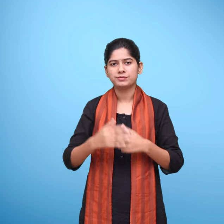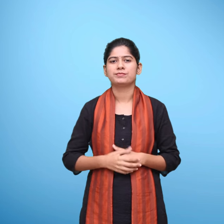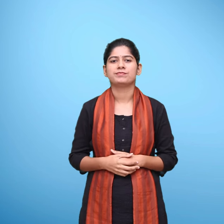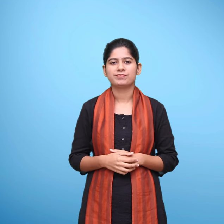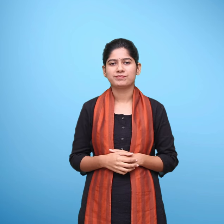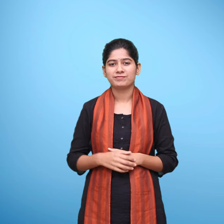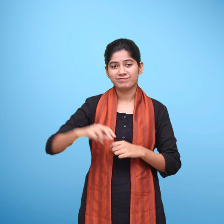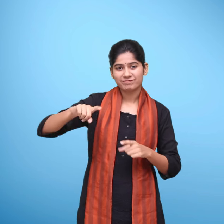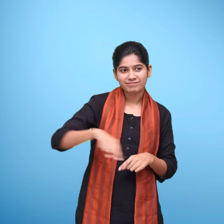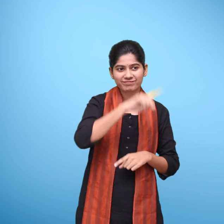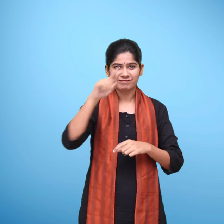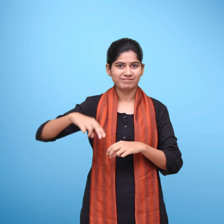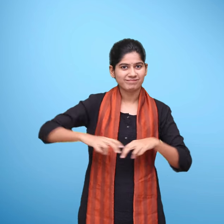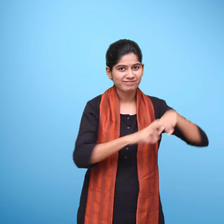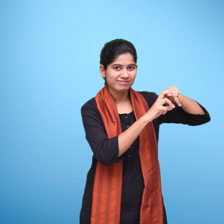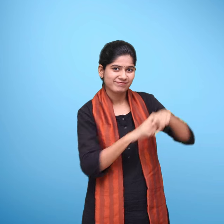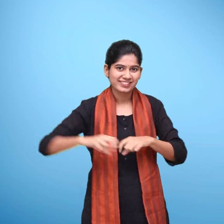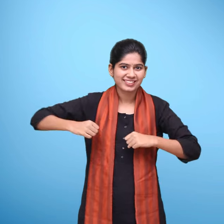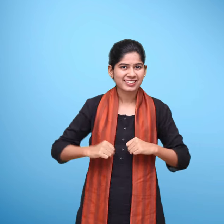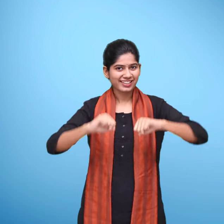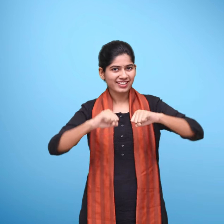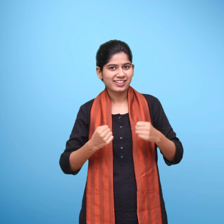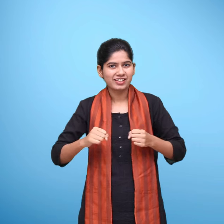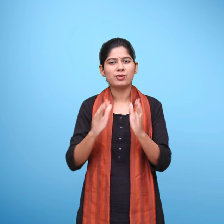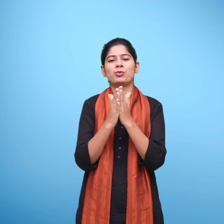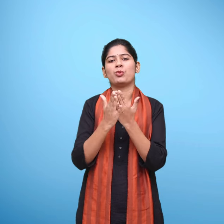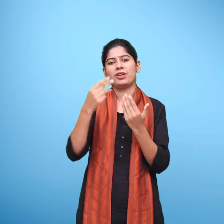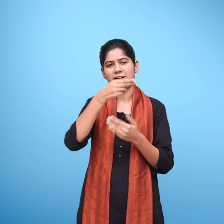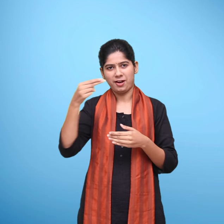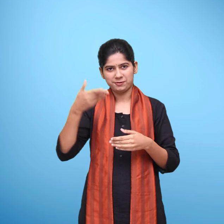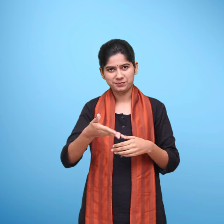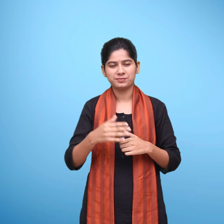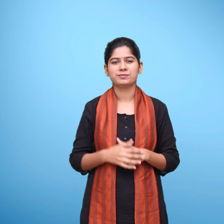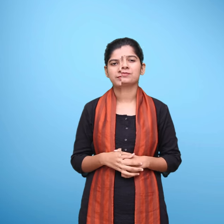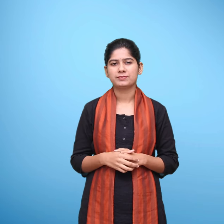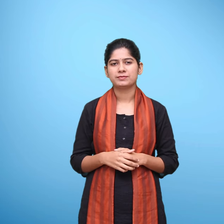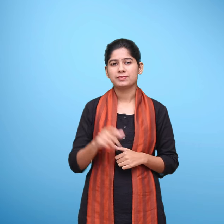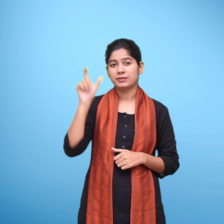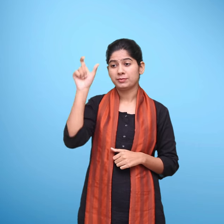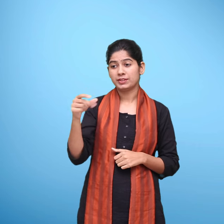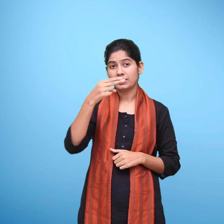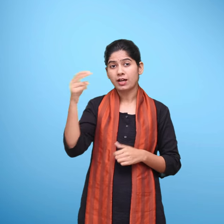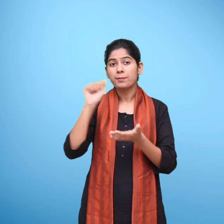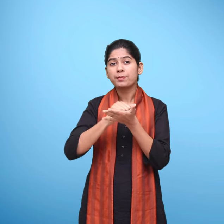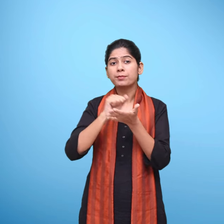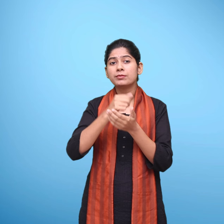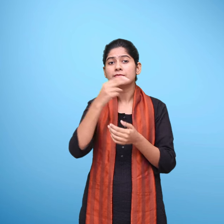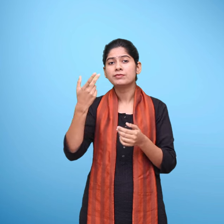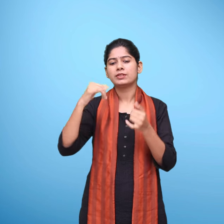सुशील शुक्ल भुपाल खटपट चंदन यादव भुपाल